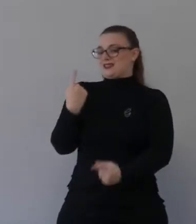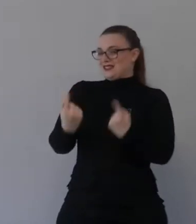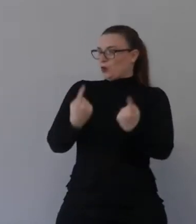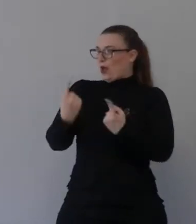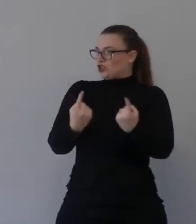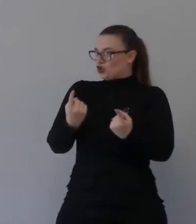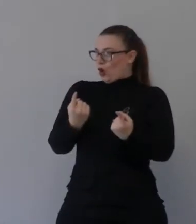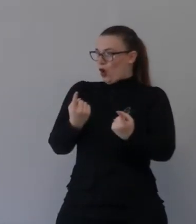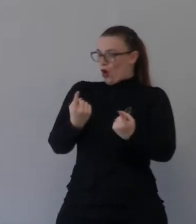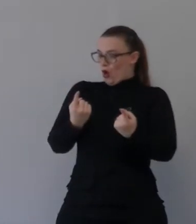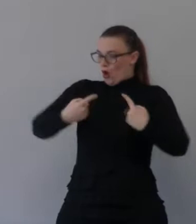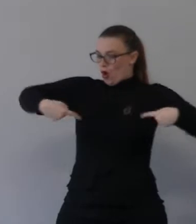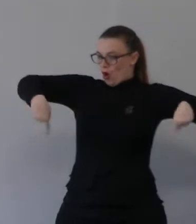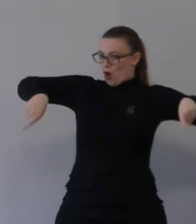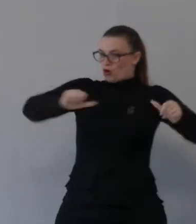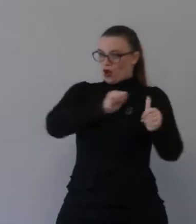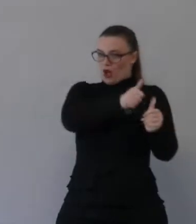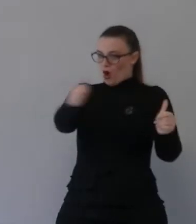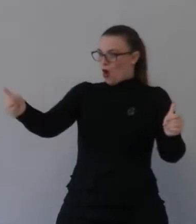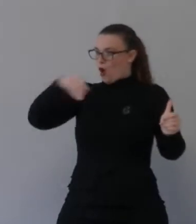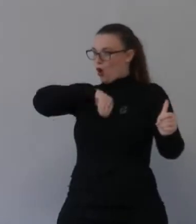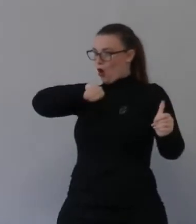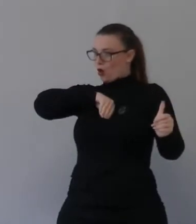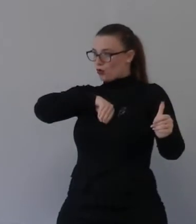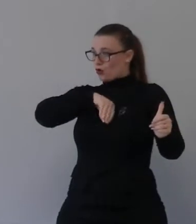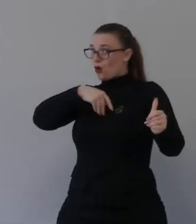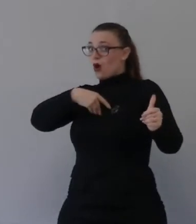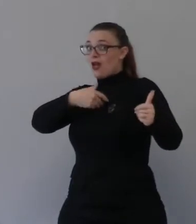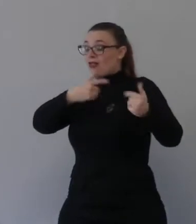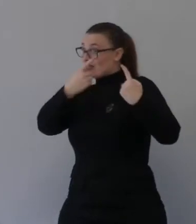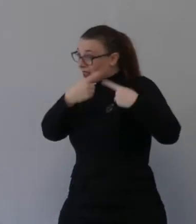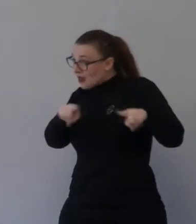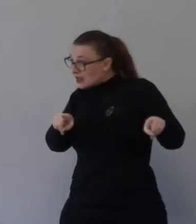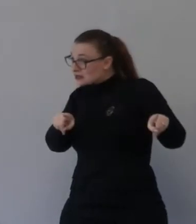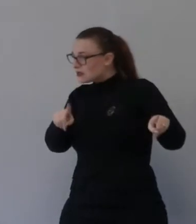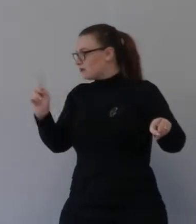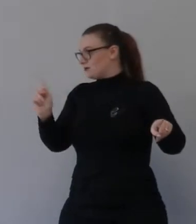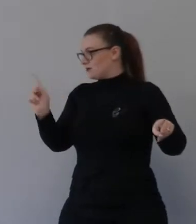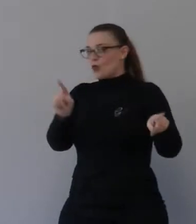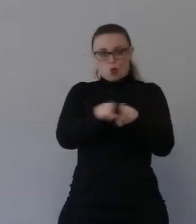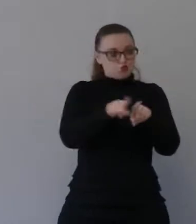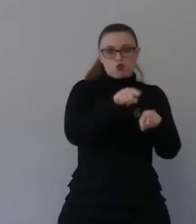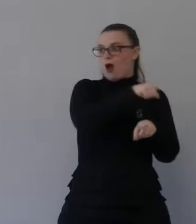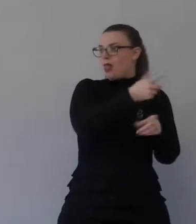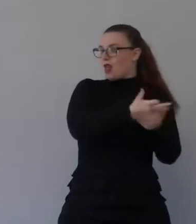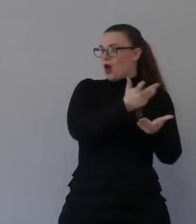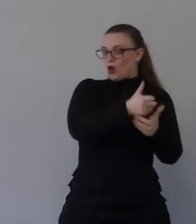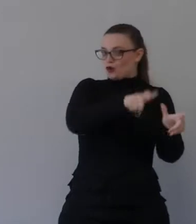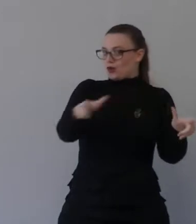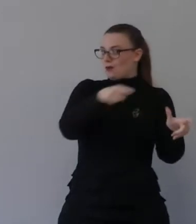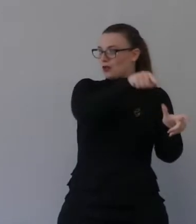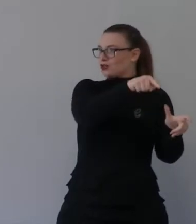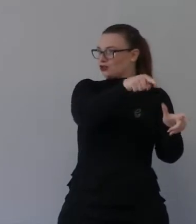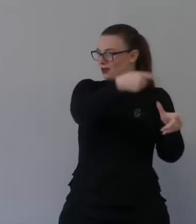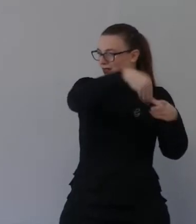quella in cui si riferiva Isaia. C'è la povertà nel nostro ritmo. C'è la povertà sia fisica sia